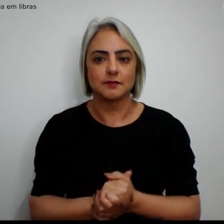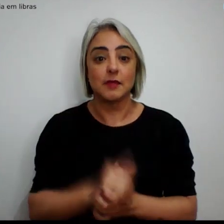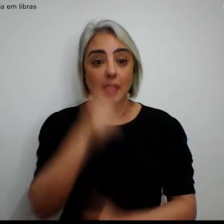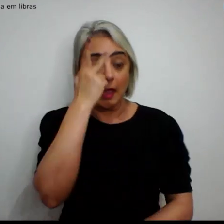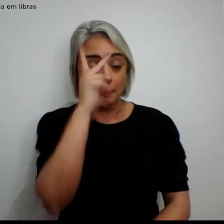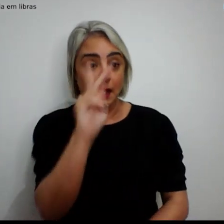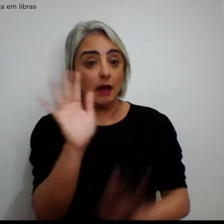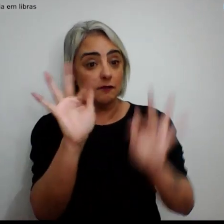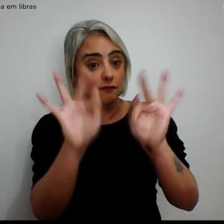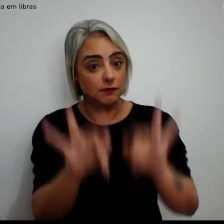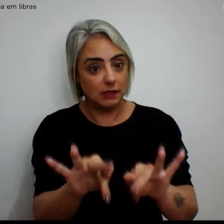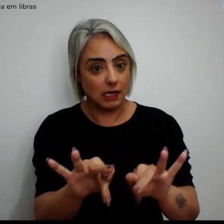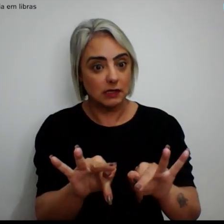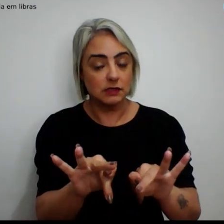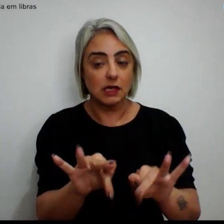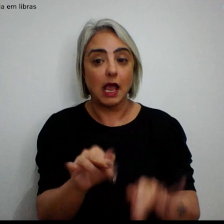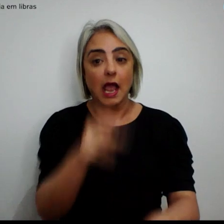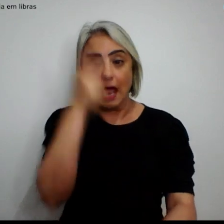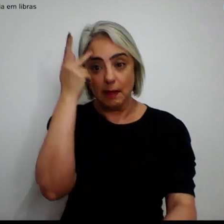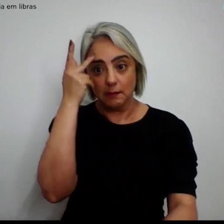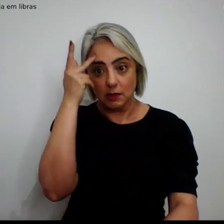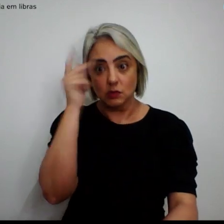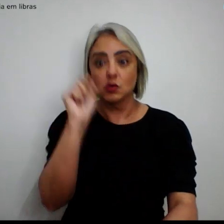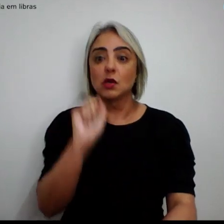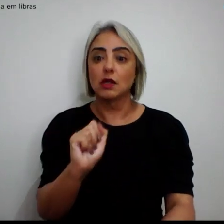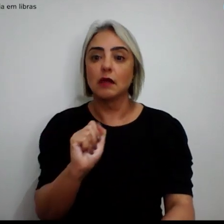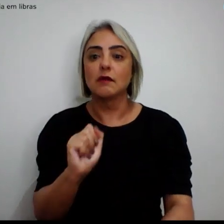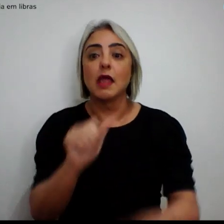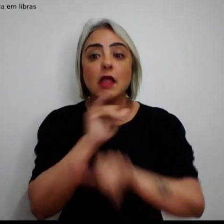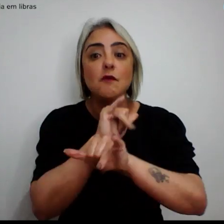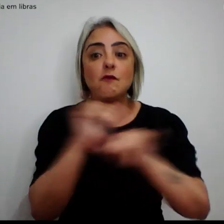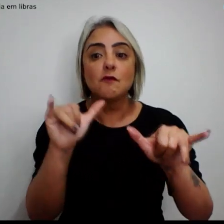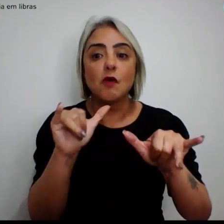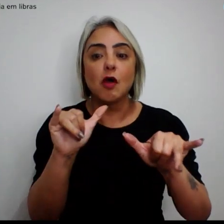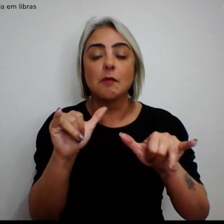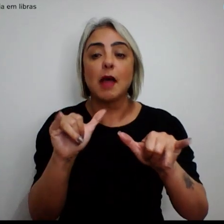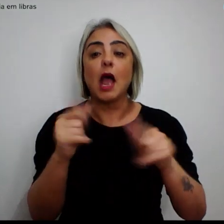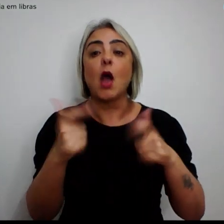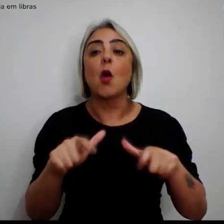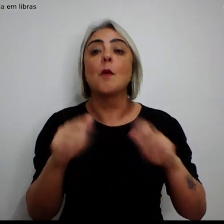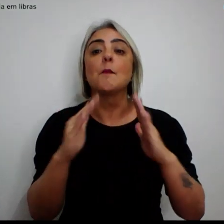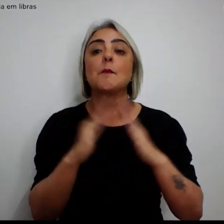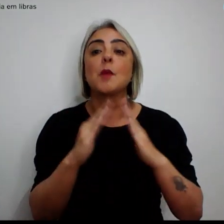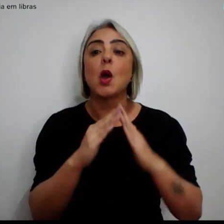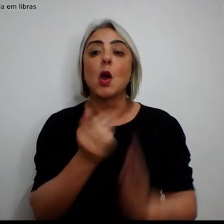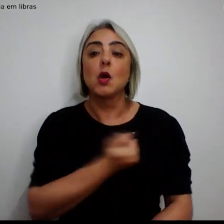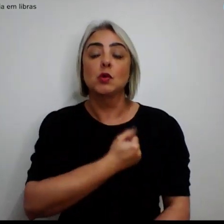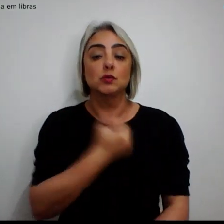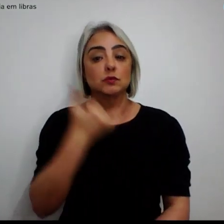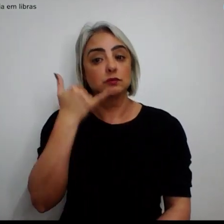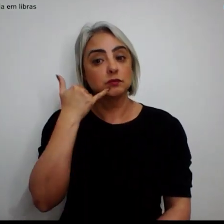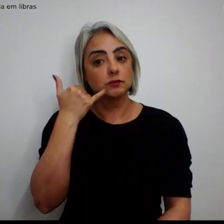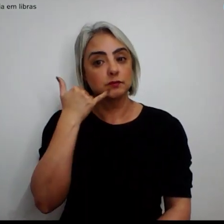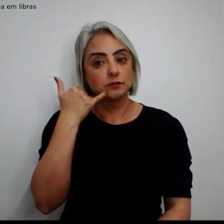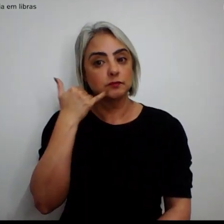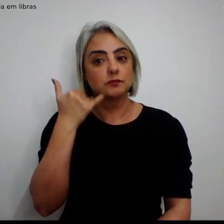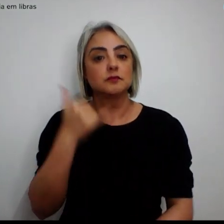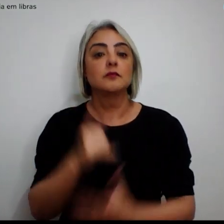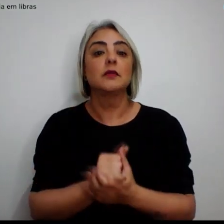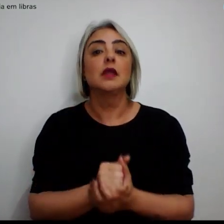finalizar, o usuário deve informar endereço, número do telefone celular e e-mail.